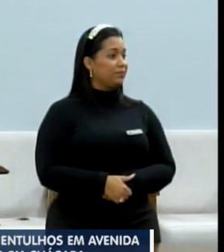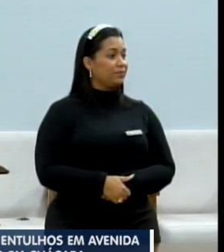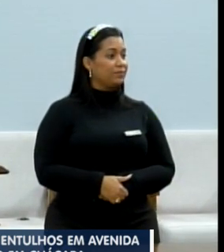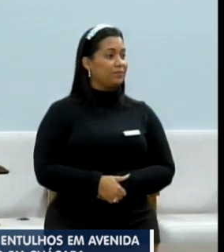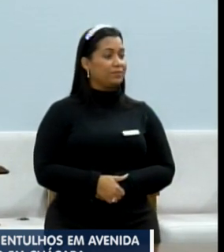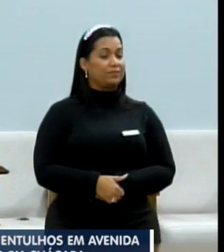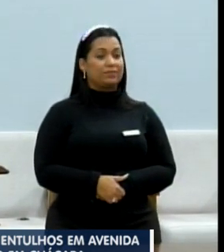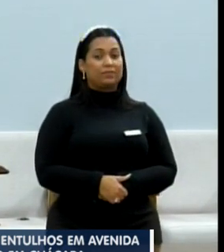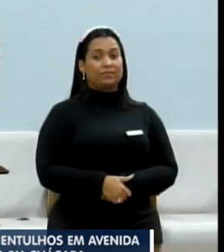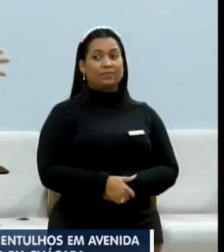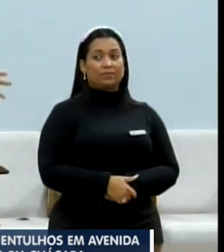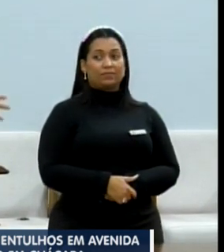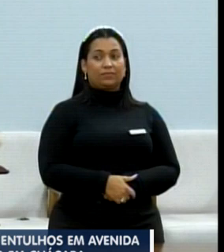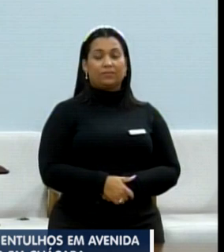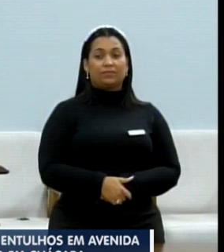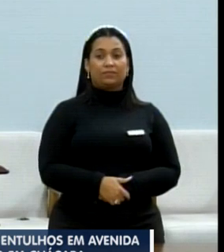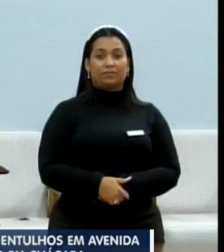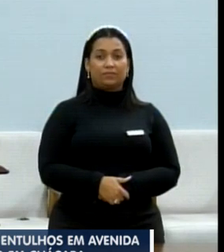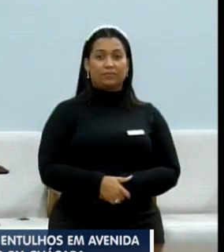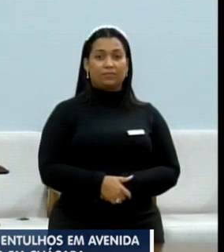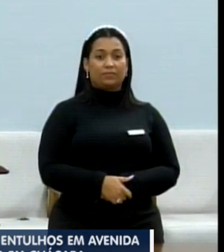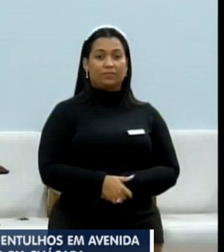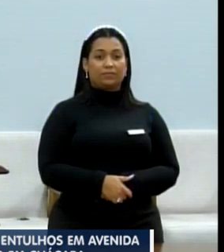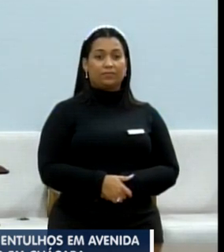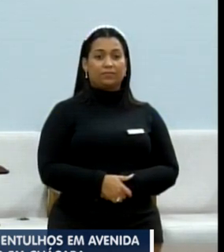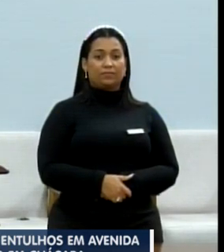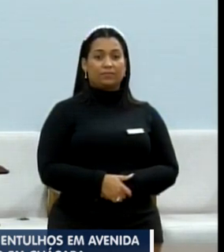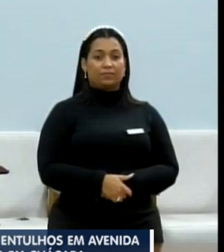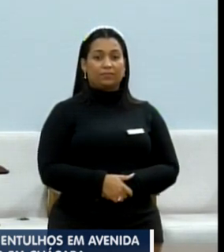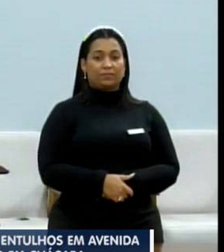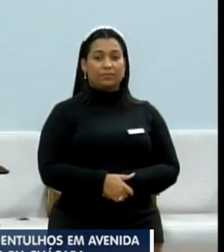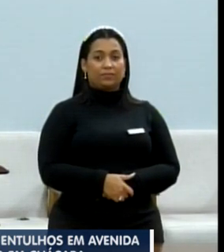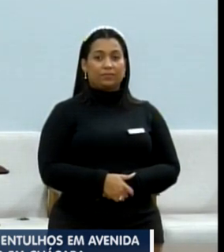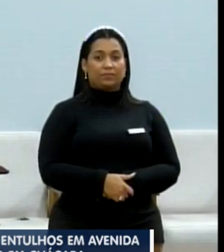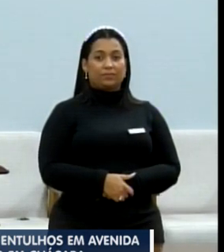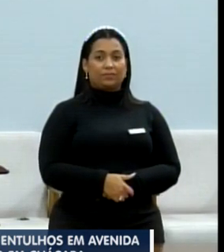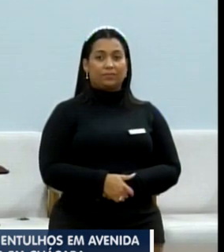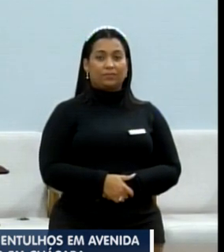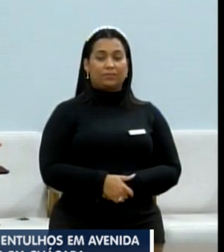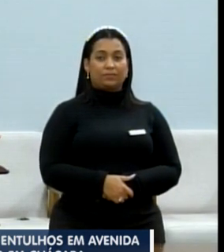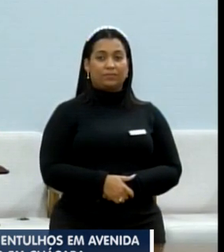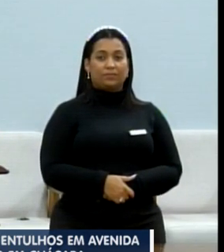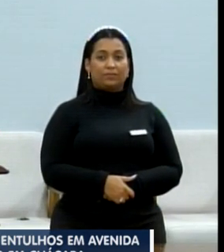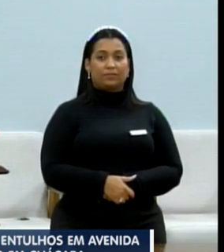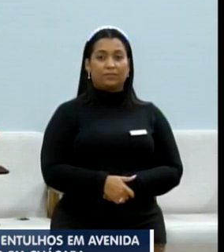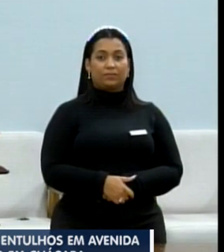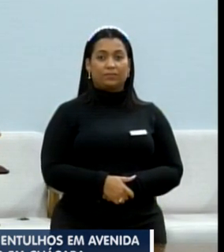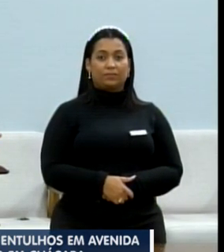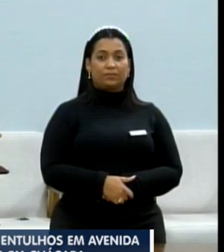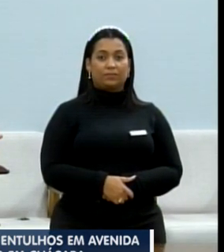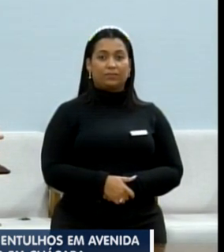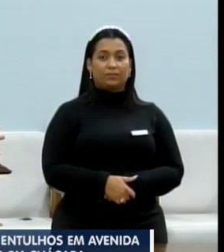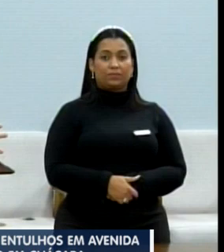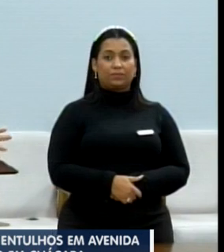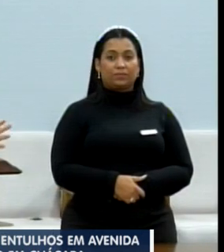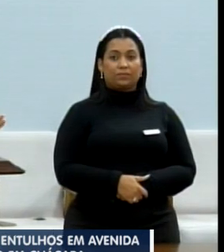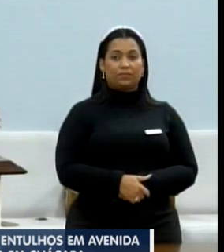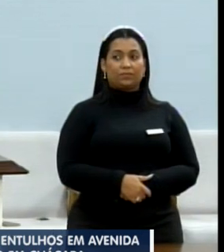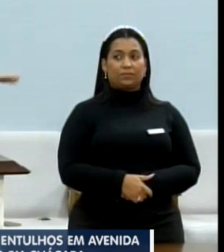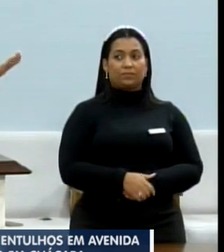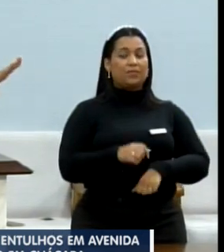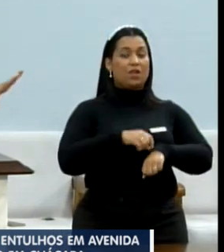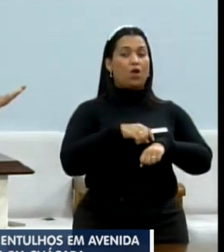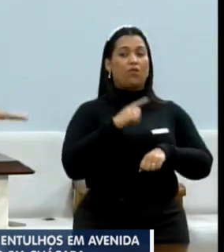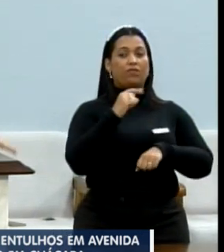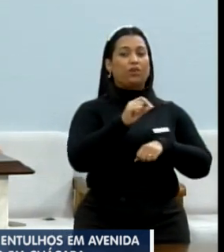Presidente, eu sei, eu entendo, tem que cumprir, tudo bem, eu já vou sair daqui já. Se quiser, eu não venho mais aqui no horário de falar, eu